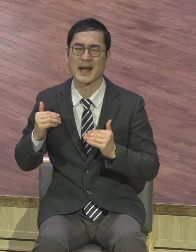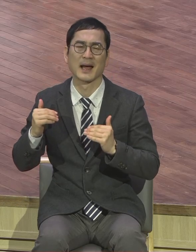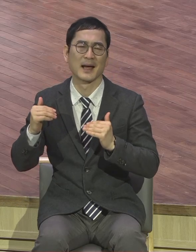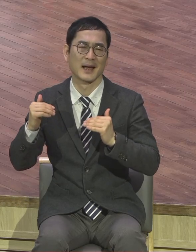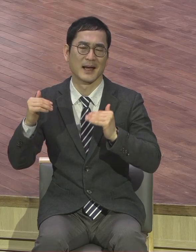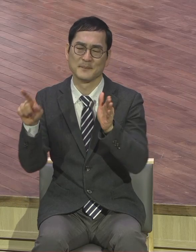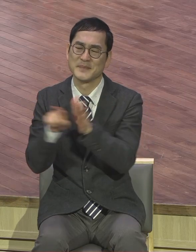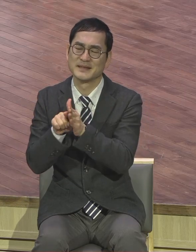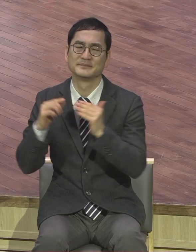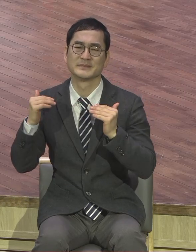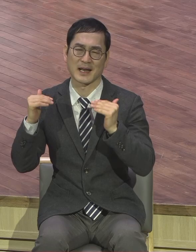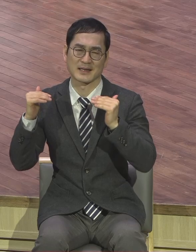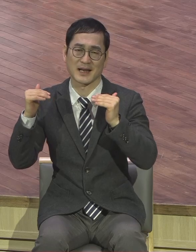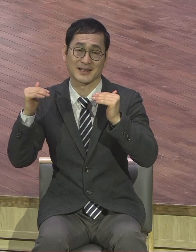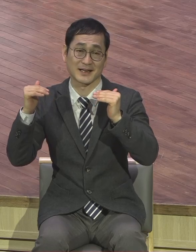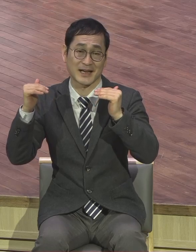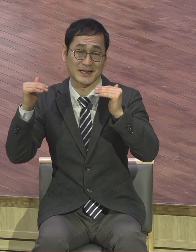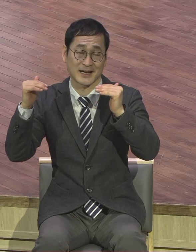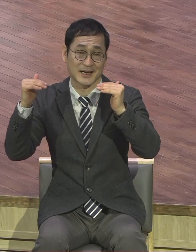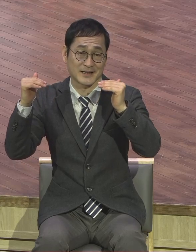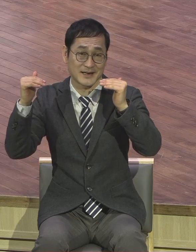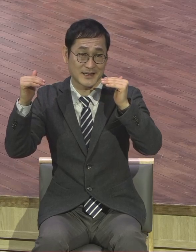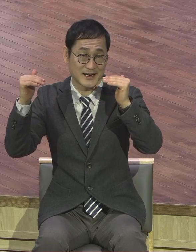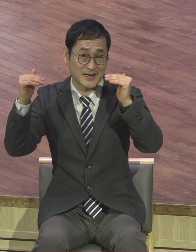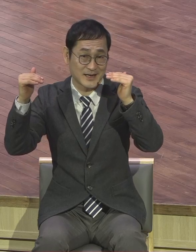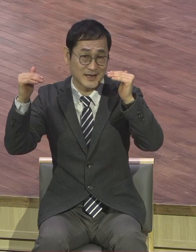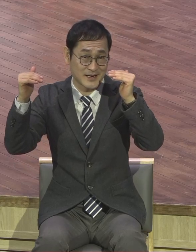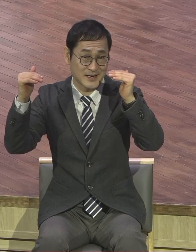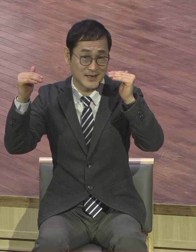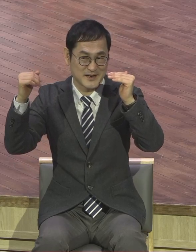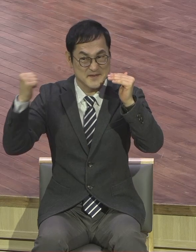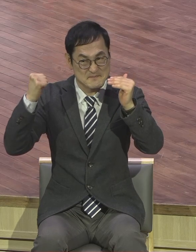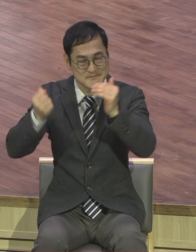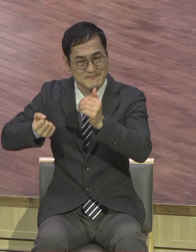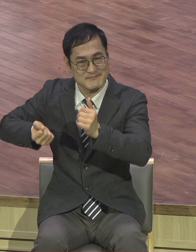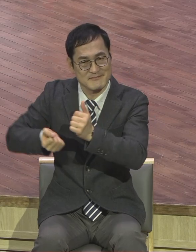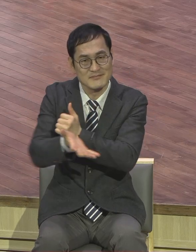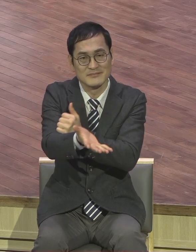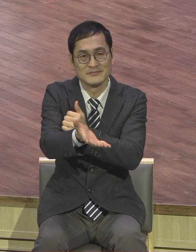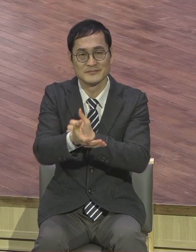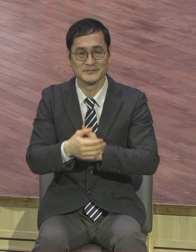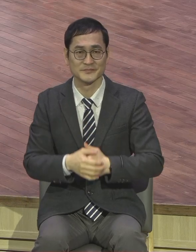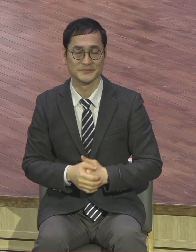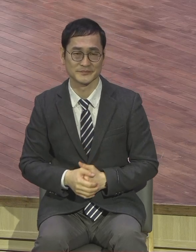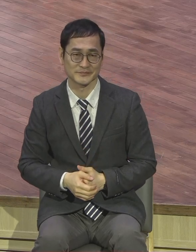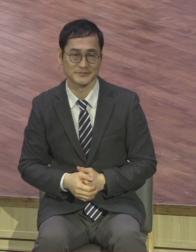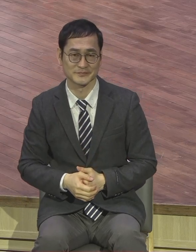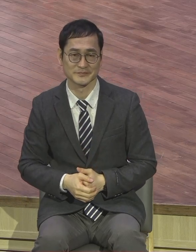성장해서 어떻게 해요? 영향력을 입혀야 된다. 생명이 있는 사람.